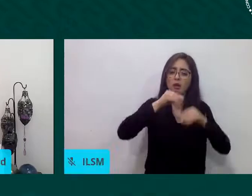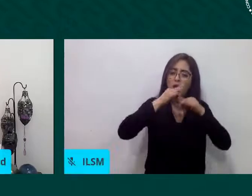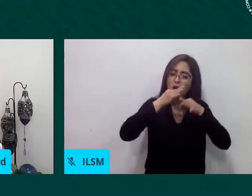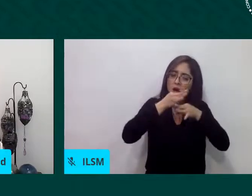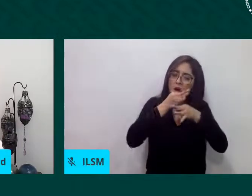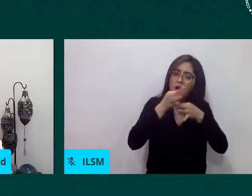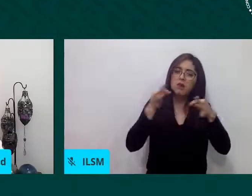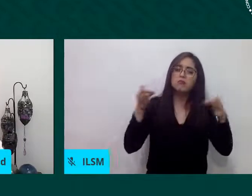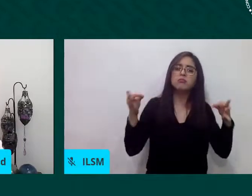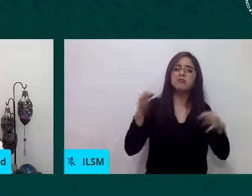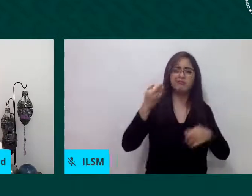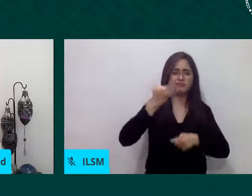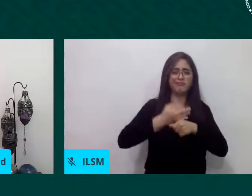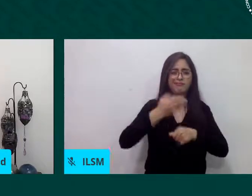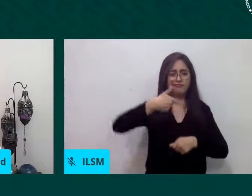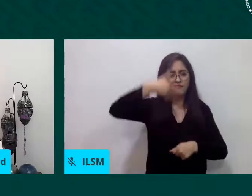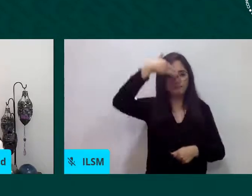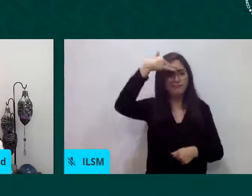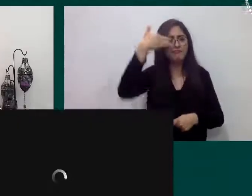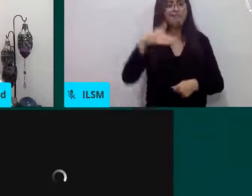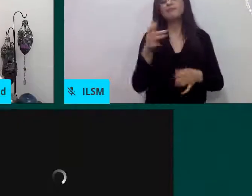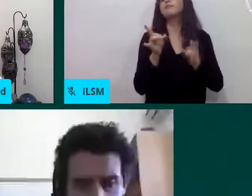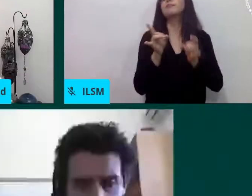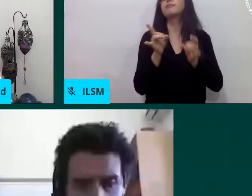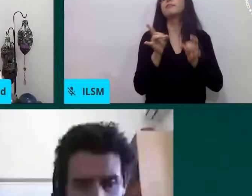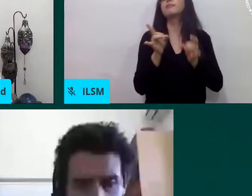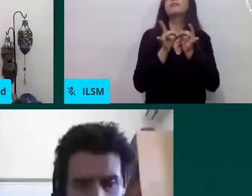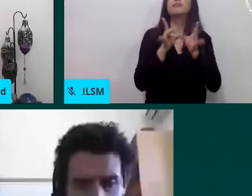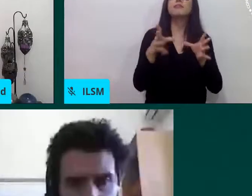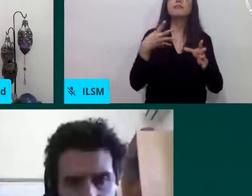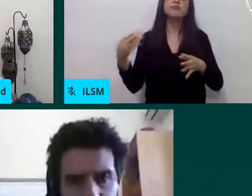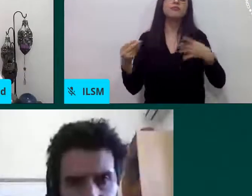es como el que actualmente podemos estar viviendo